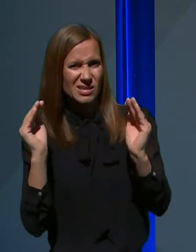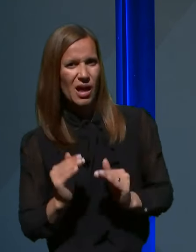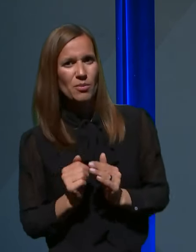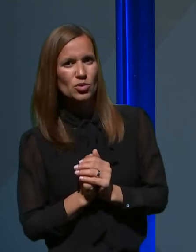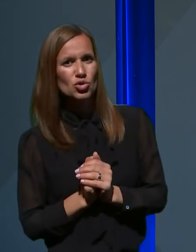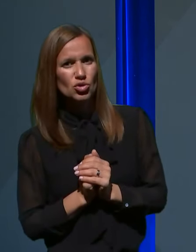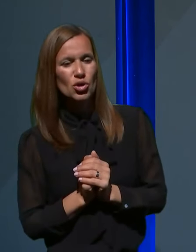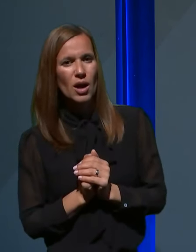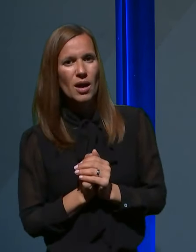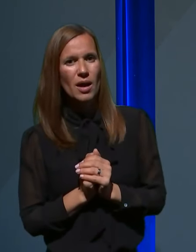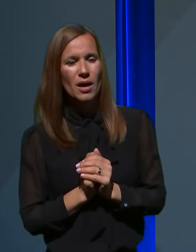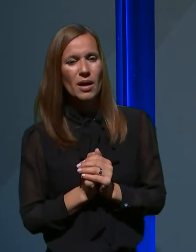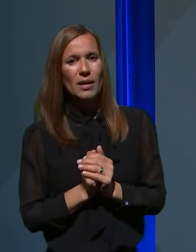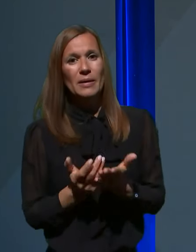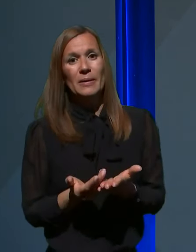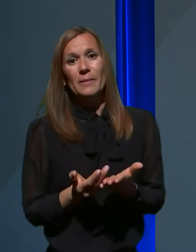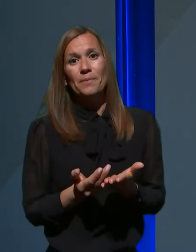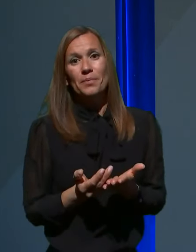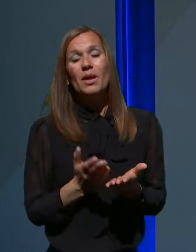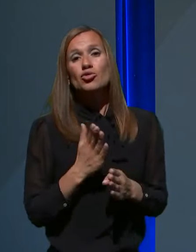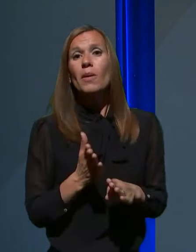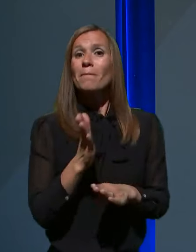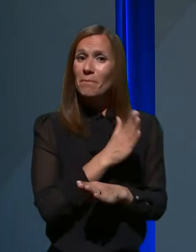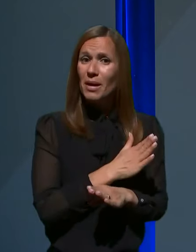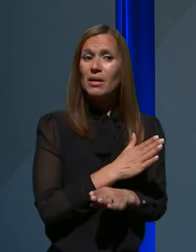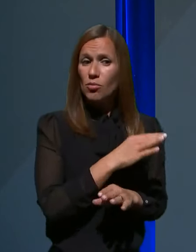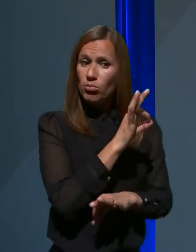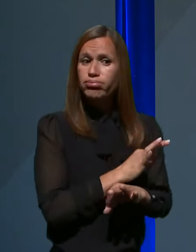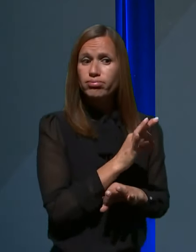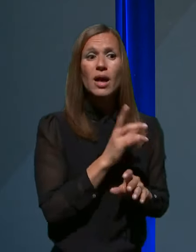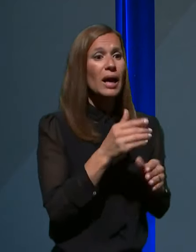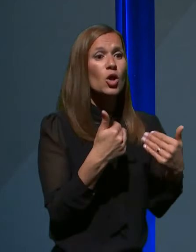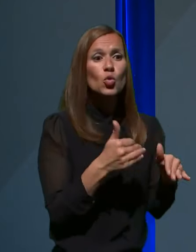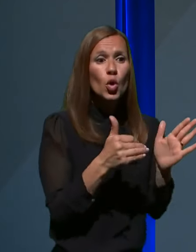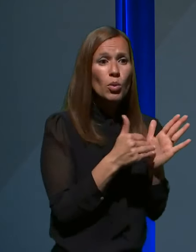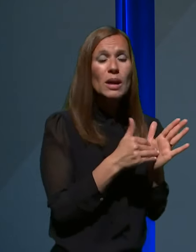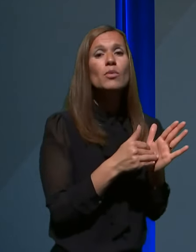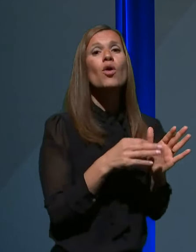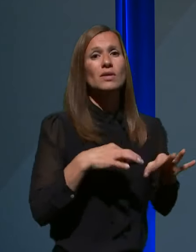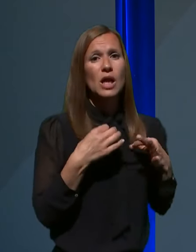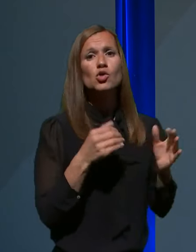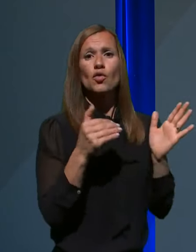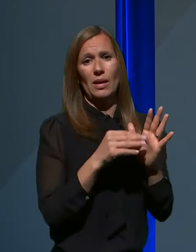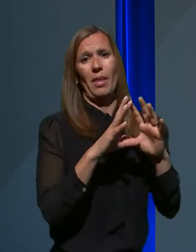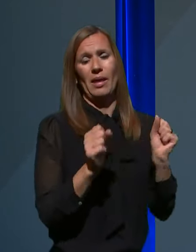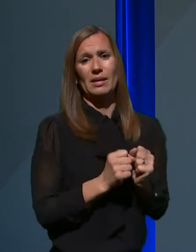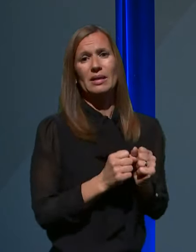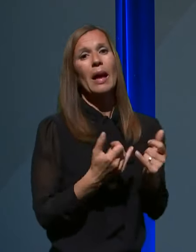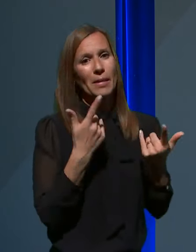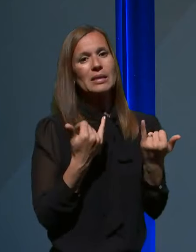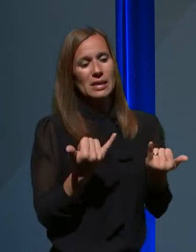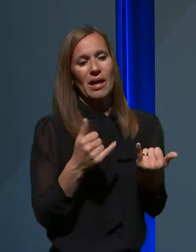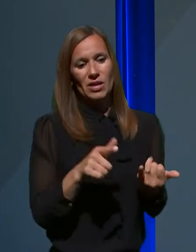zagotovljeno sveda, da vse, kar je potrebno, bo tudi v zdravstvu narejeno. Res smo reorganizirali v tem